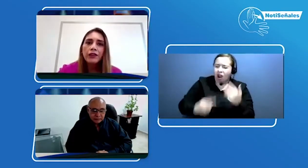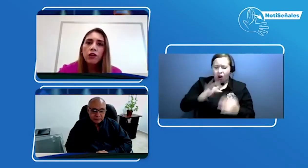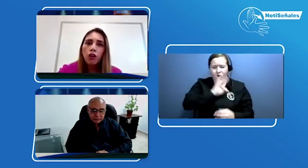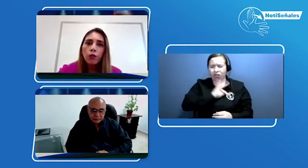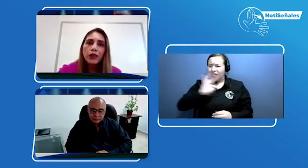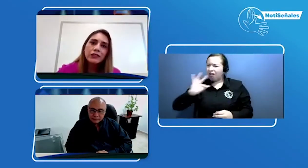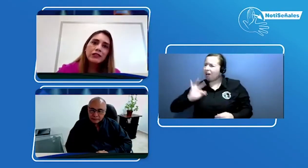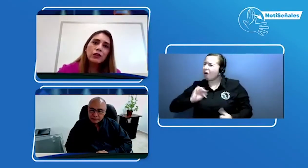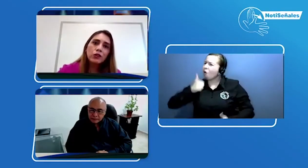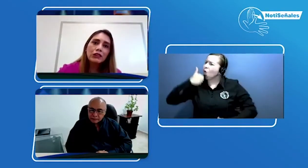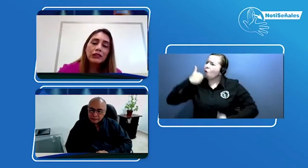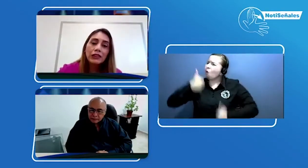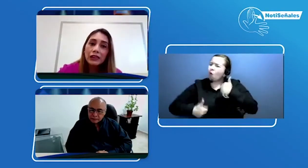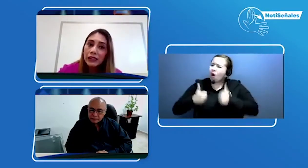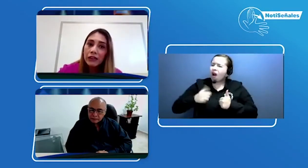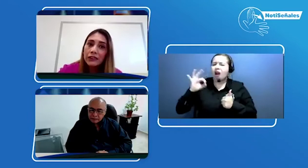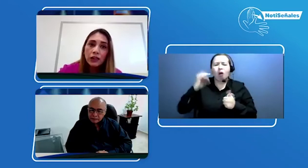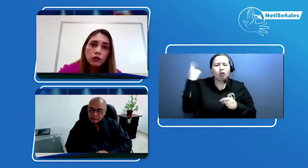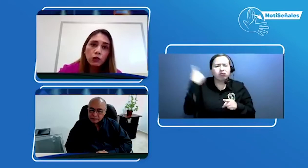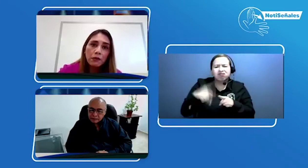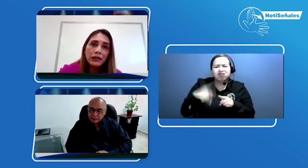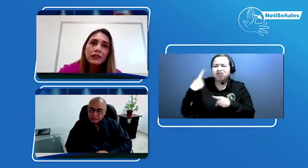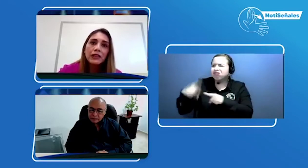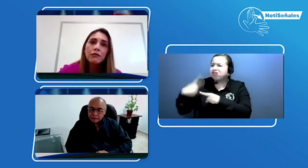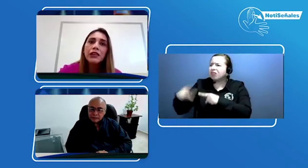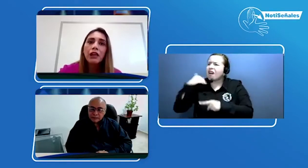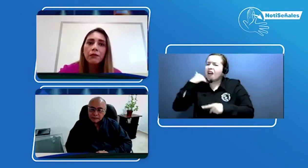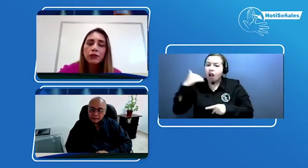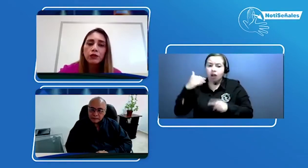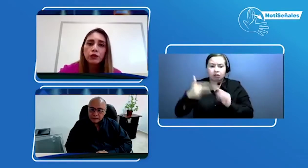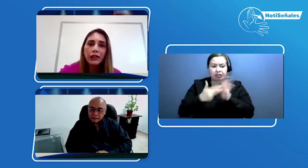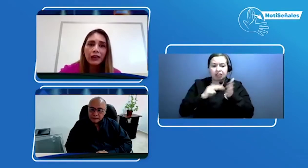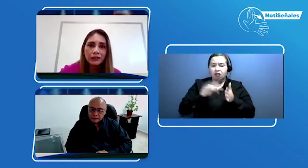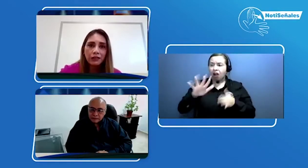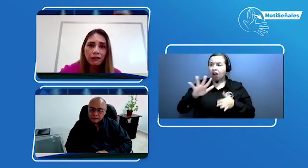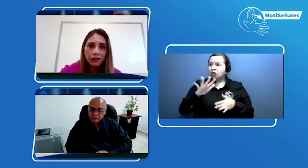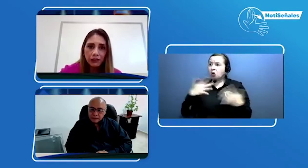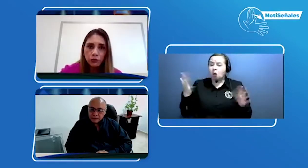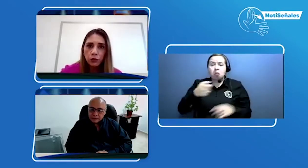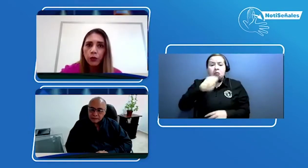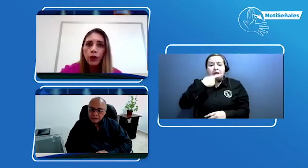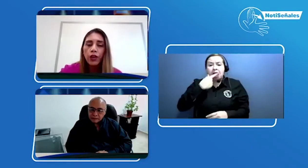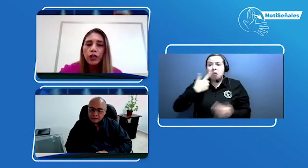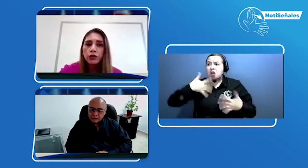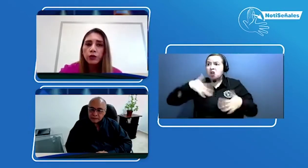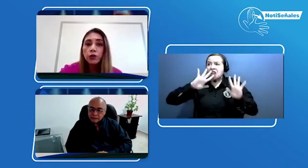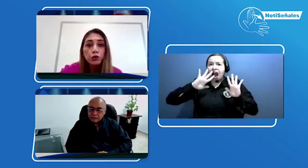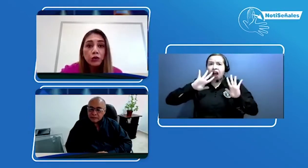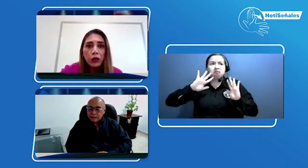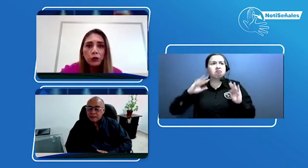de cómo existen otras alternativas que no solamente sean medicamentos para restaurar su salud.